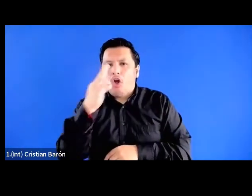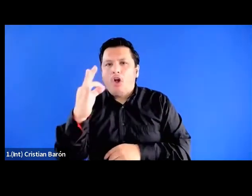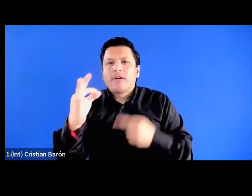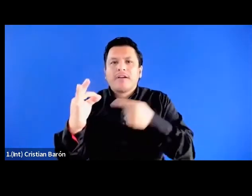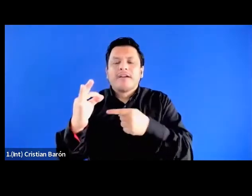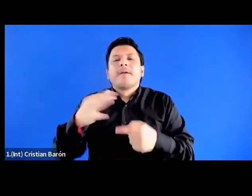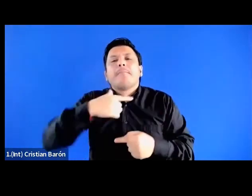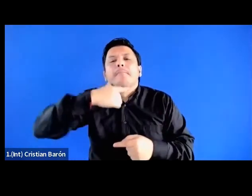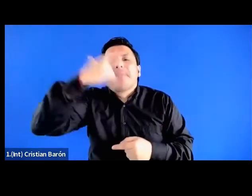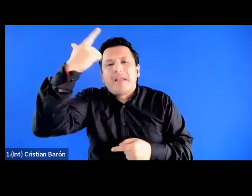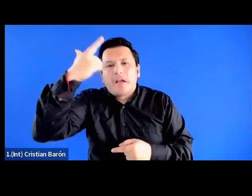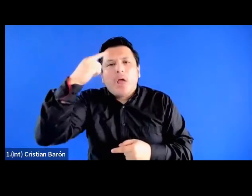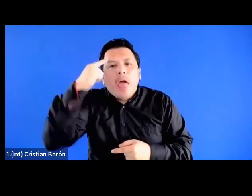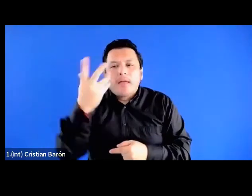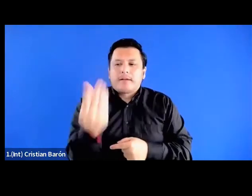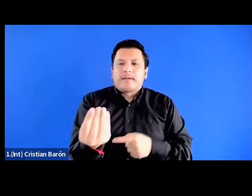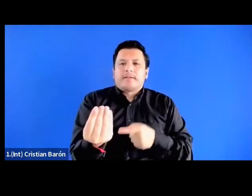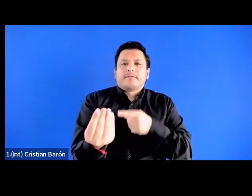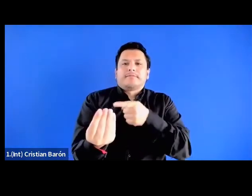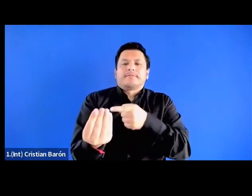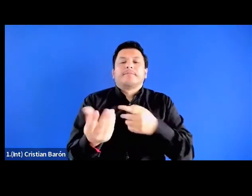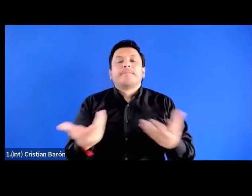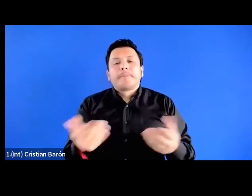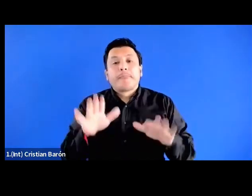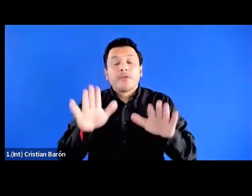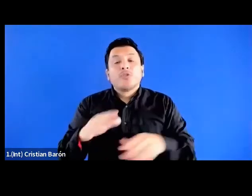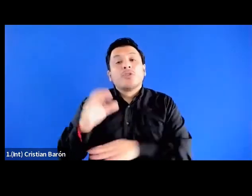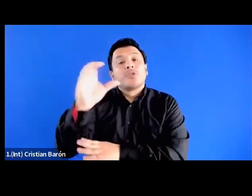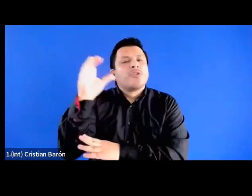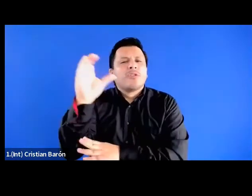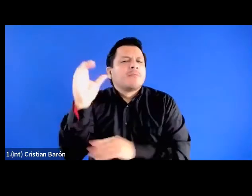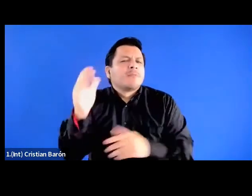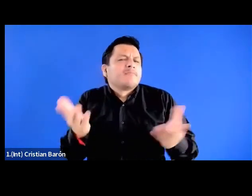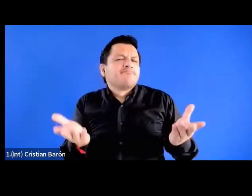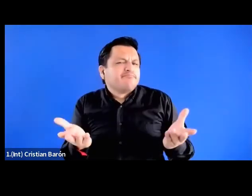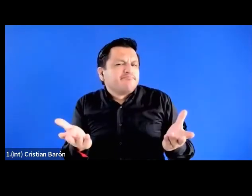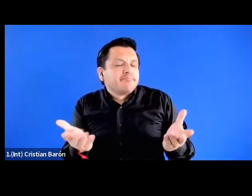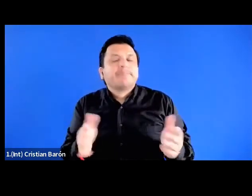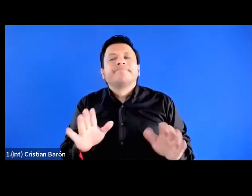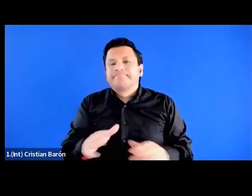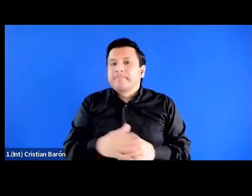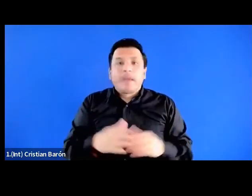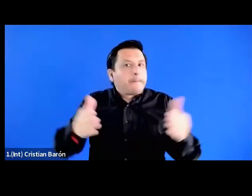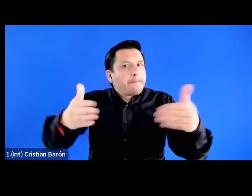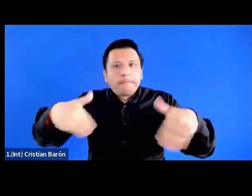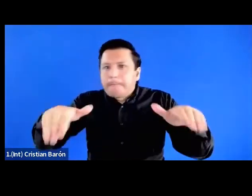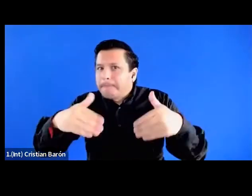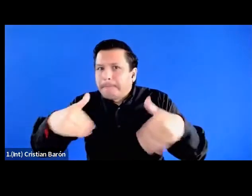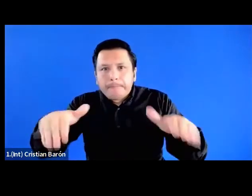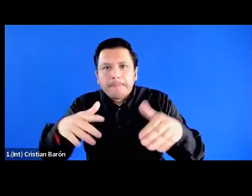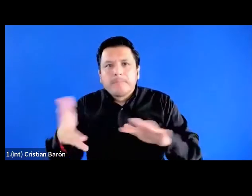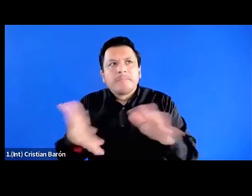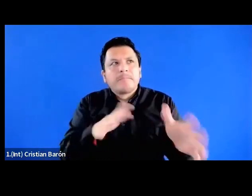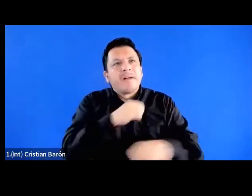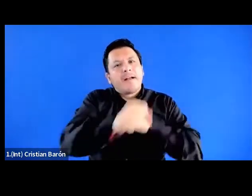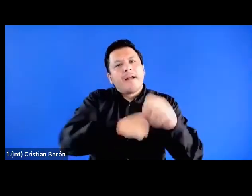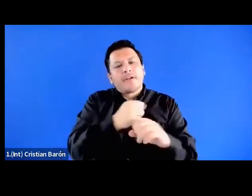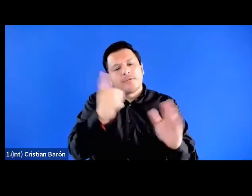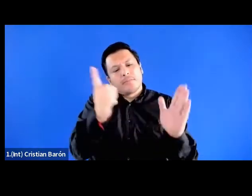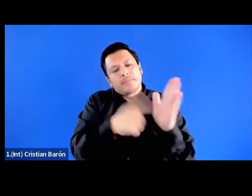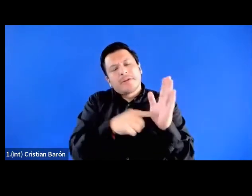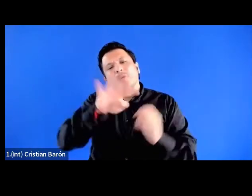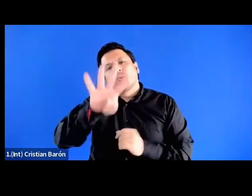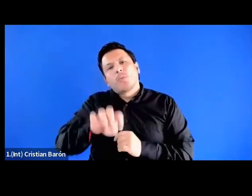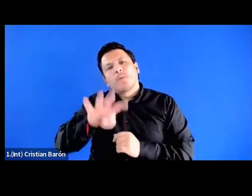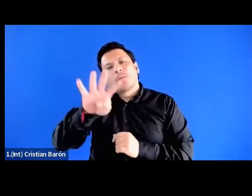esta categoría. En el caso colombiano, eran prácticamente inexistentes hasta finales de los años 1990,